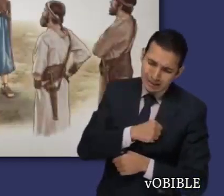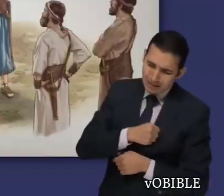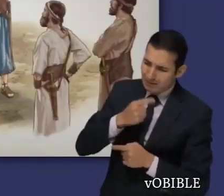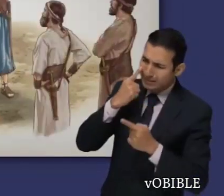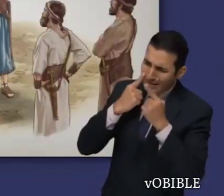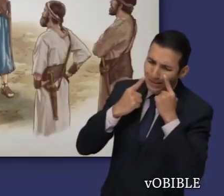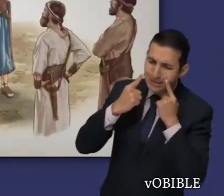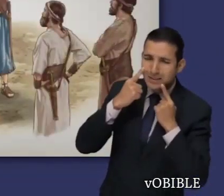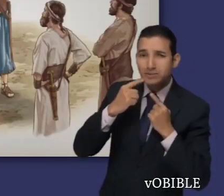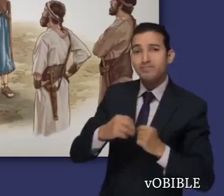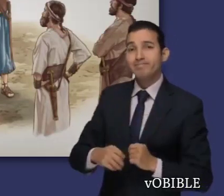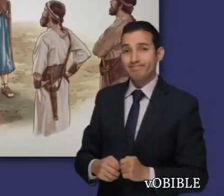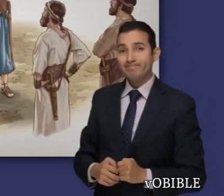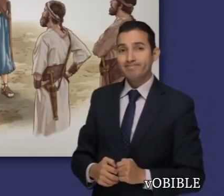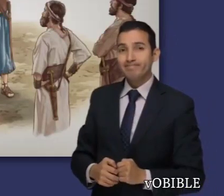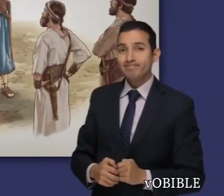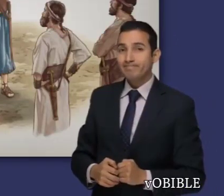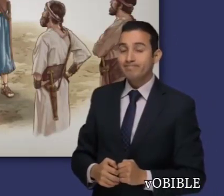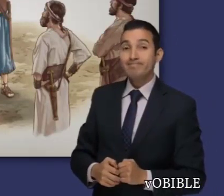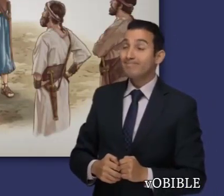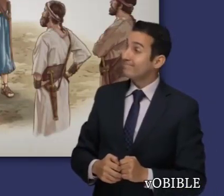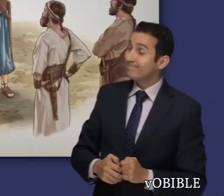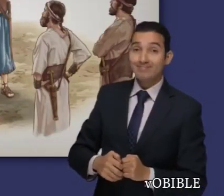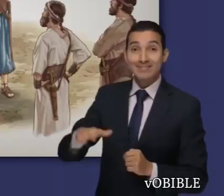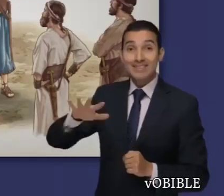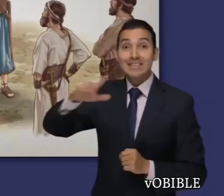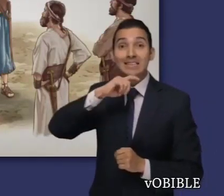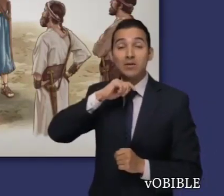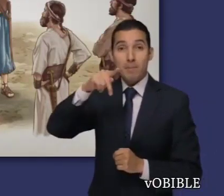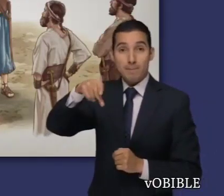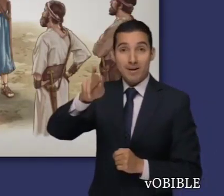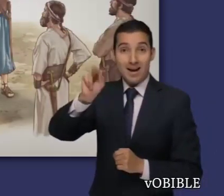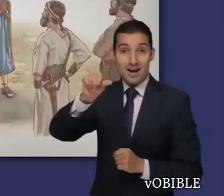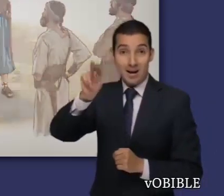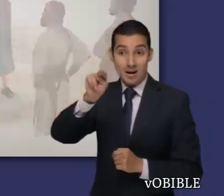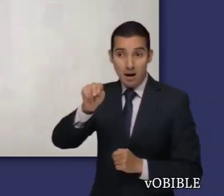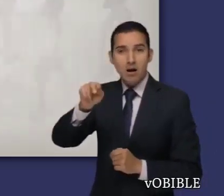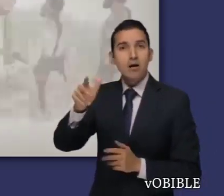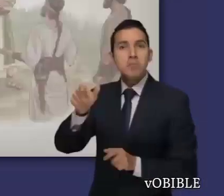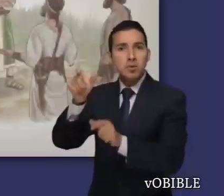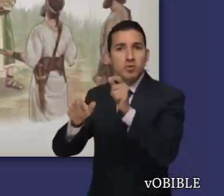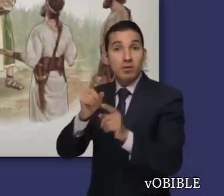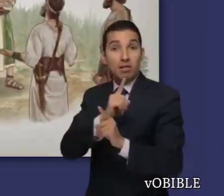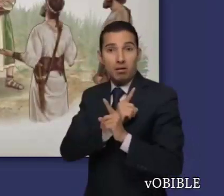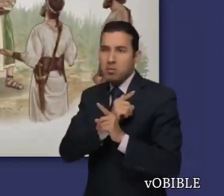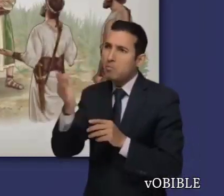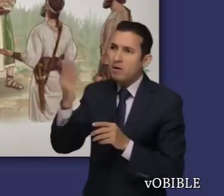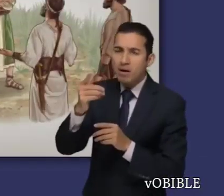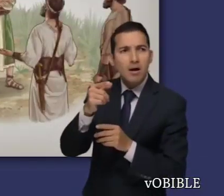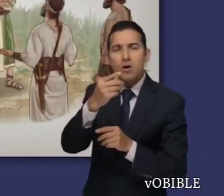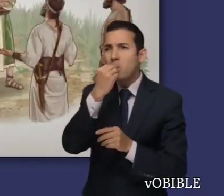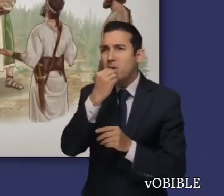En el desierto de Parán, David envía a diez de sus hombres a pedirle provisiones a Naval, un hombre rico